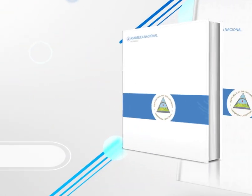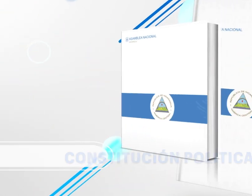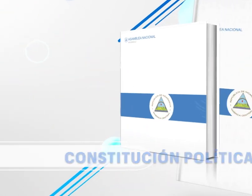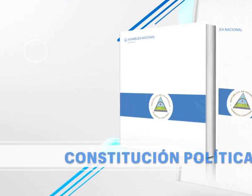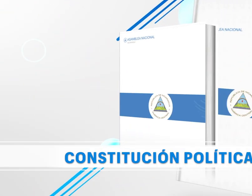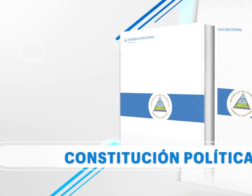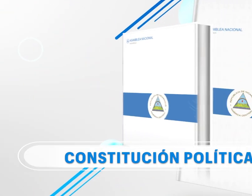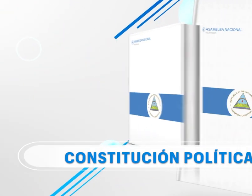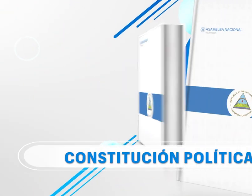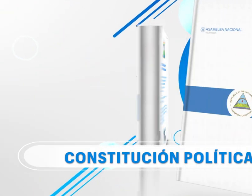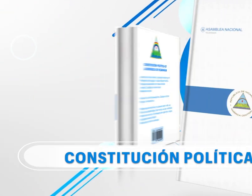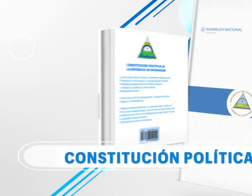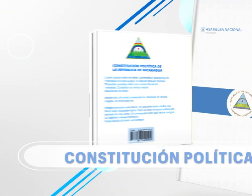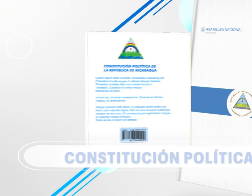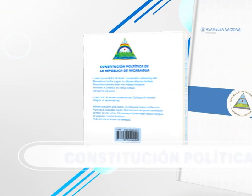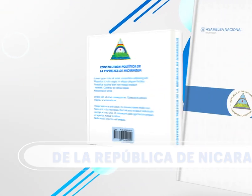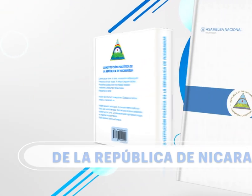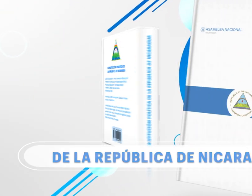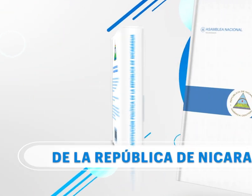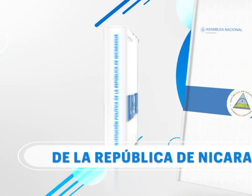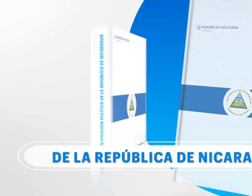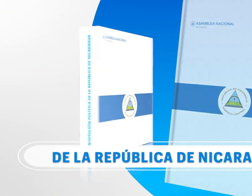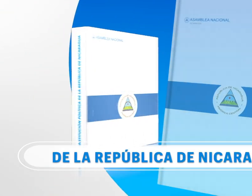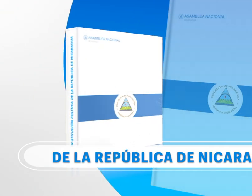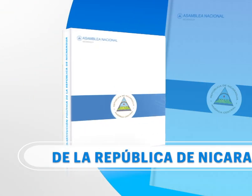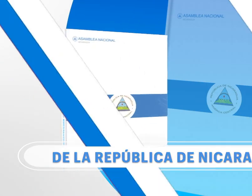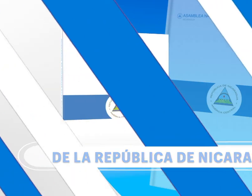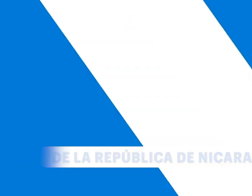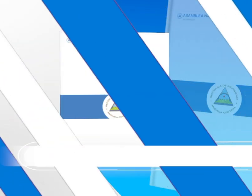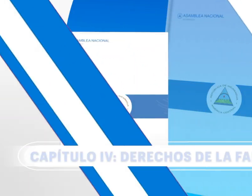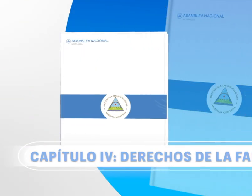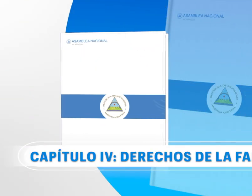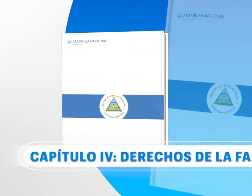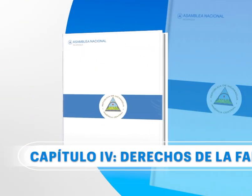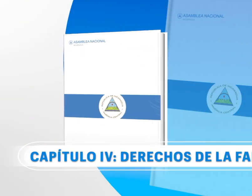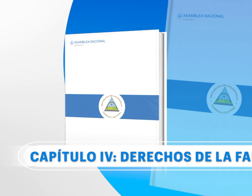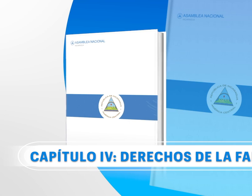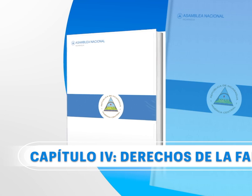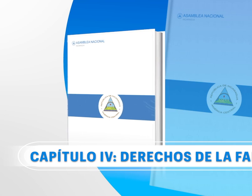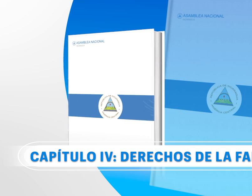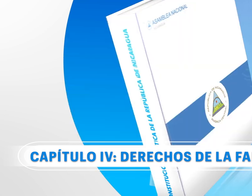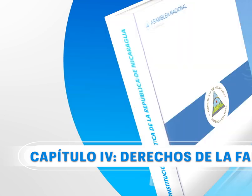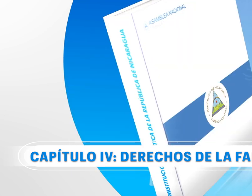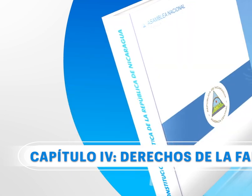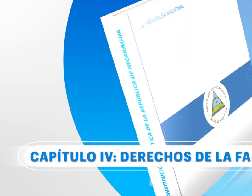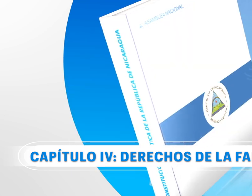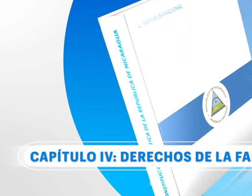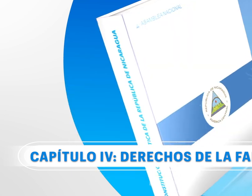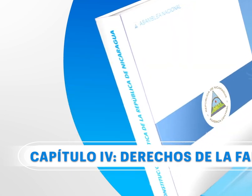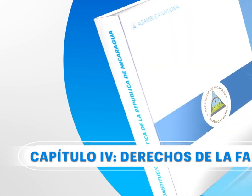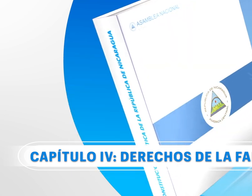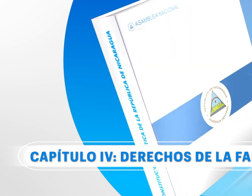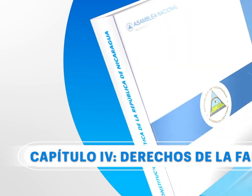Constitución Política de la República de Nicaragua Capítulo 4 Derechos de la Familia